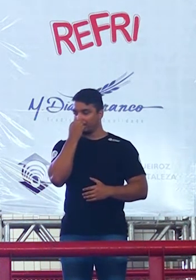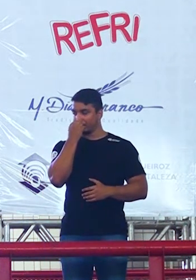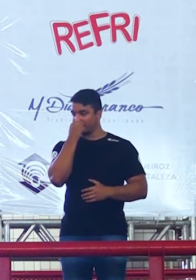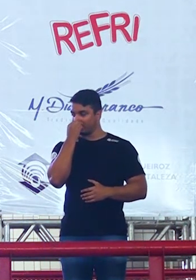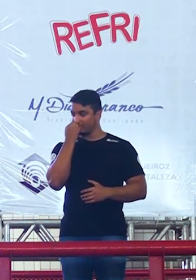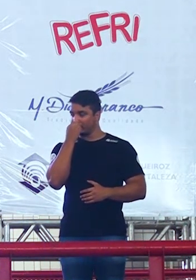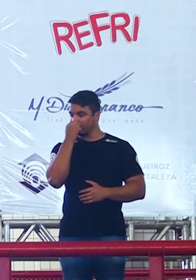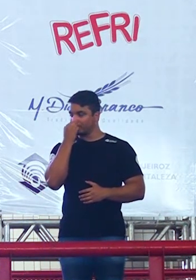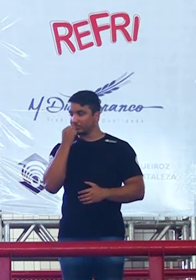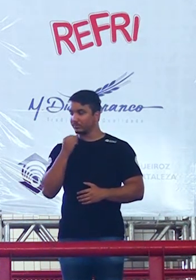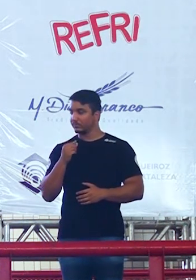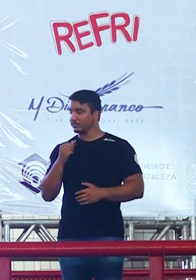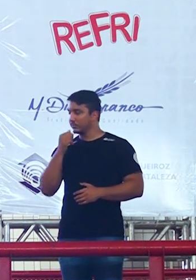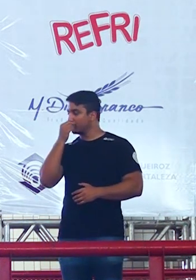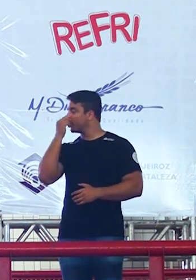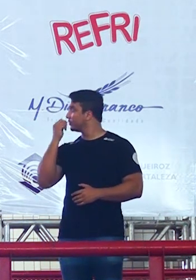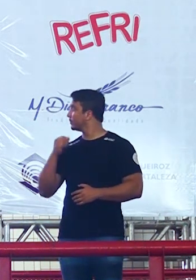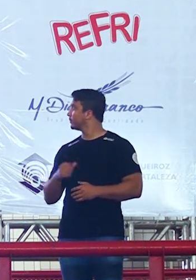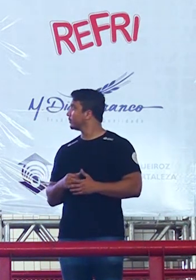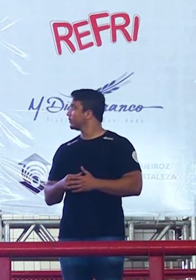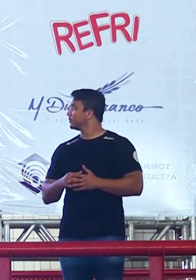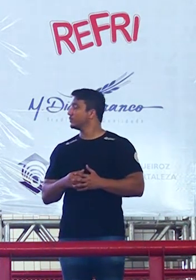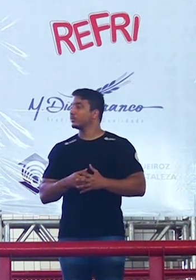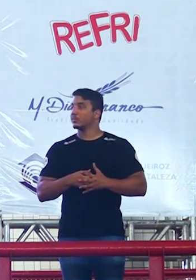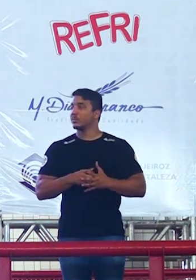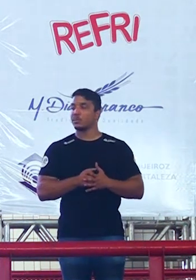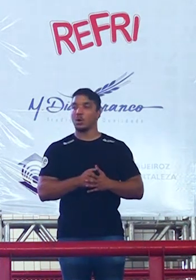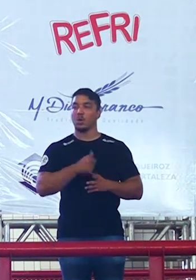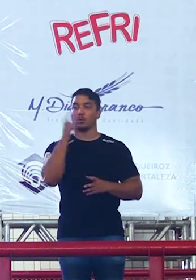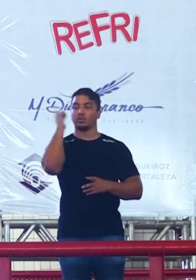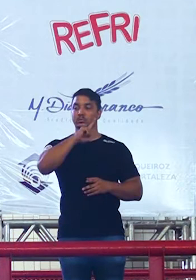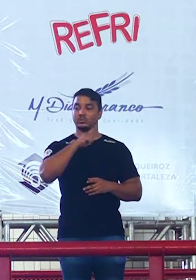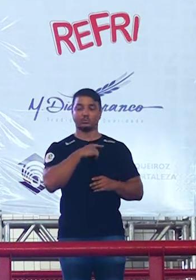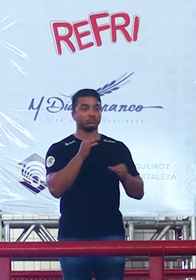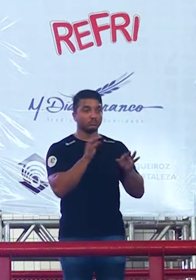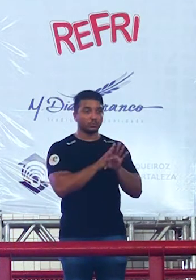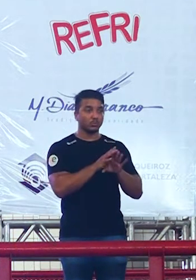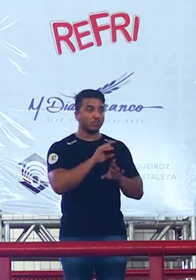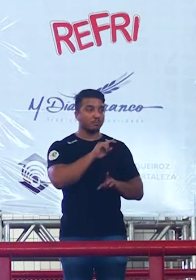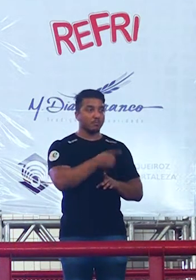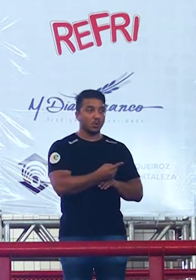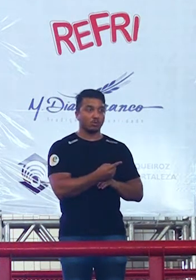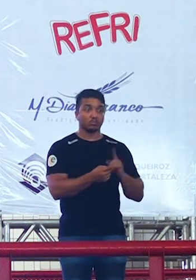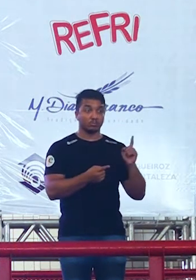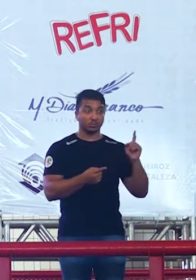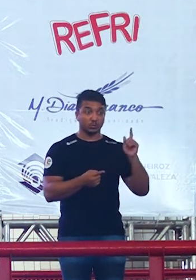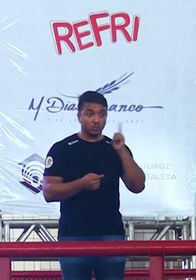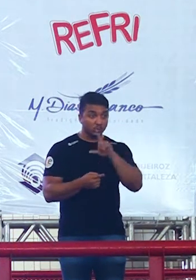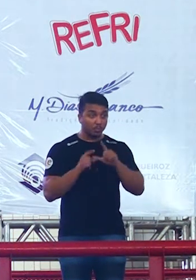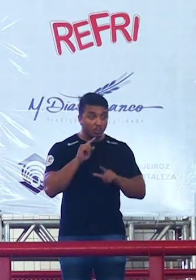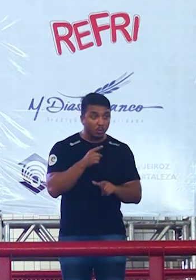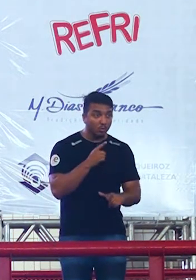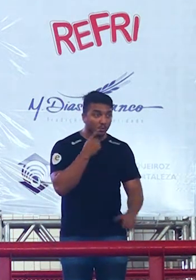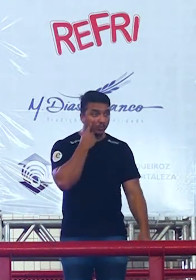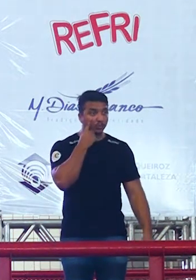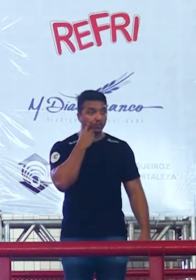vamos ver com quem fechou o cara fechou fechou qual foi o segredo que ele deu para fechar